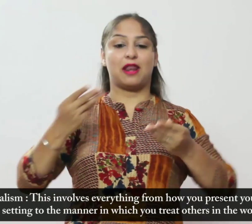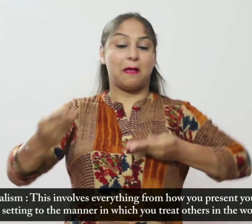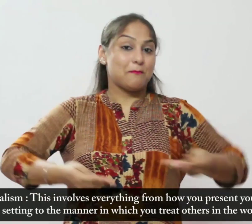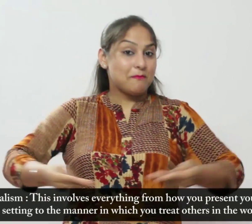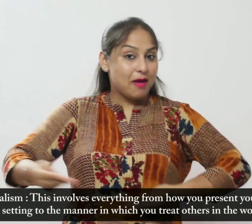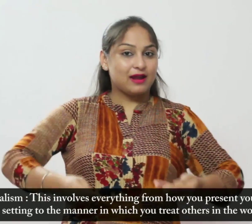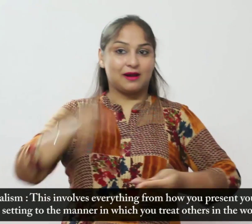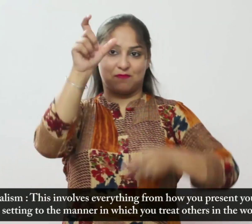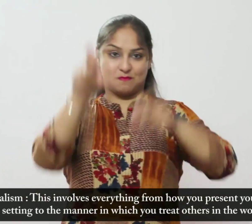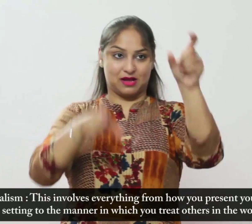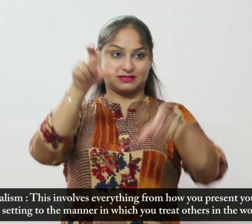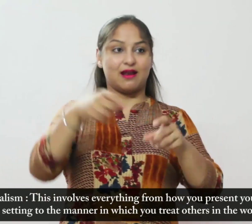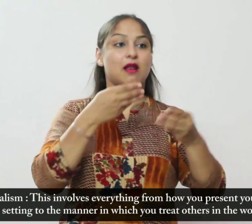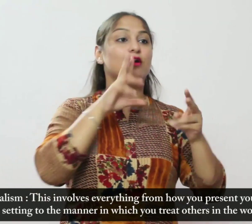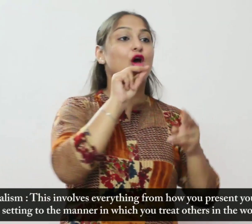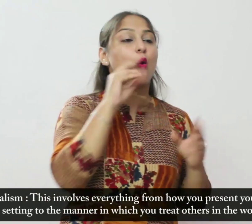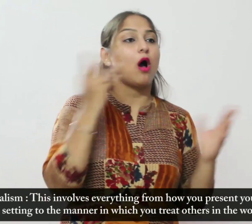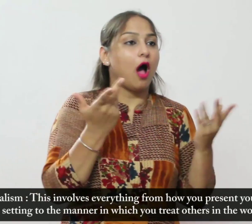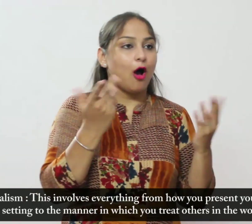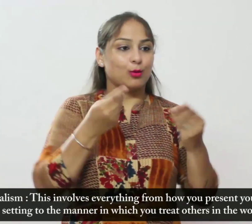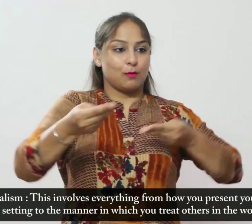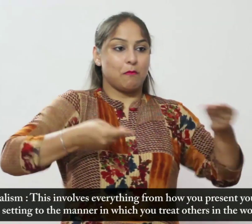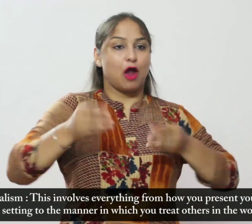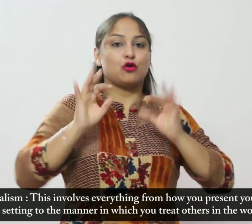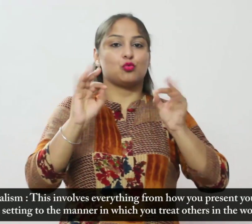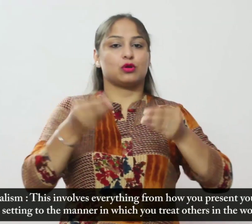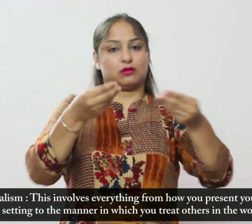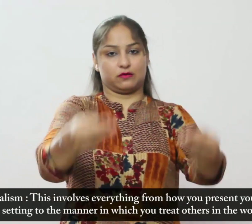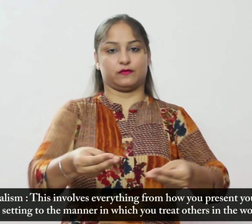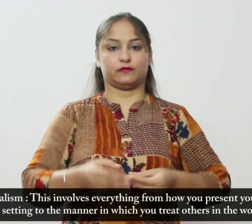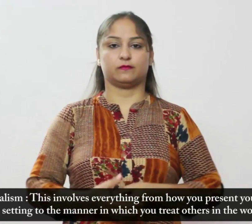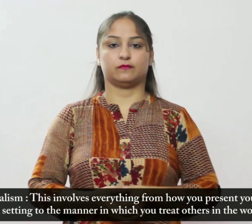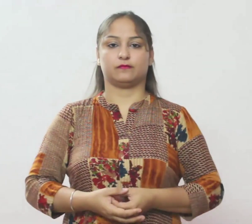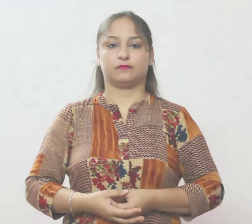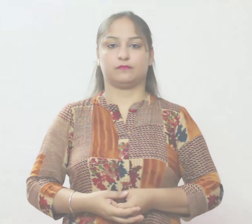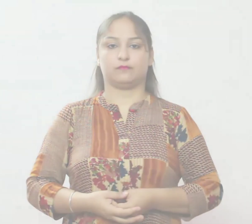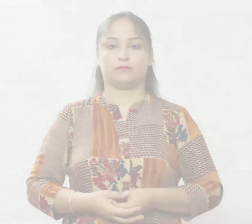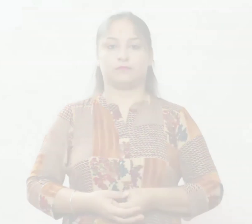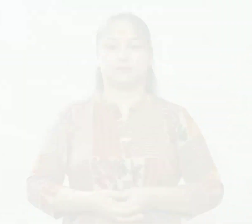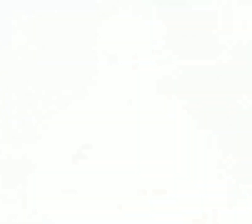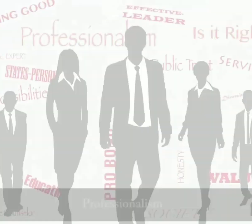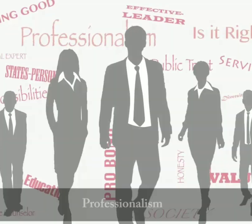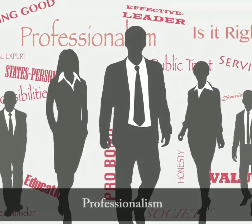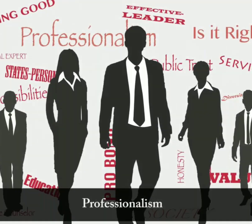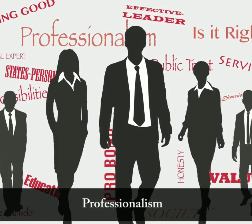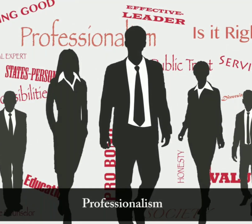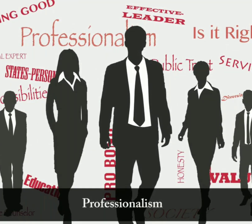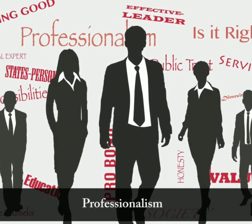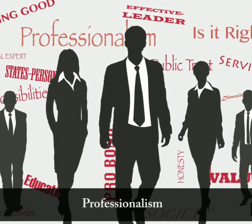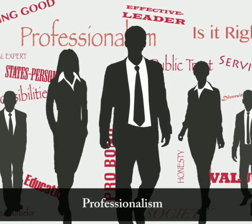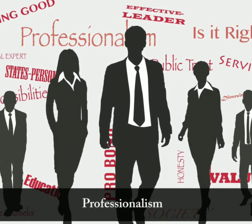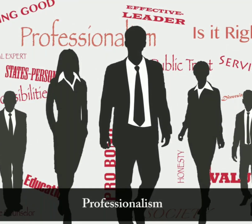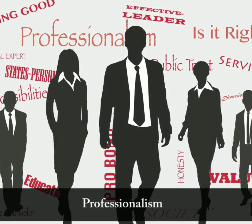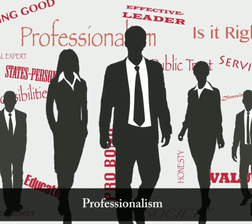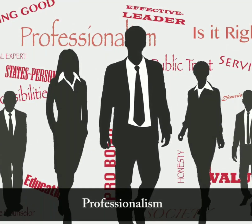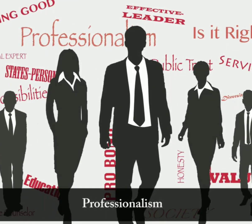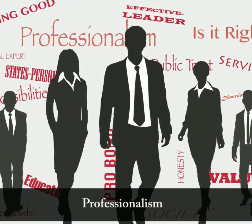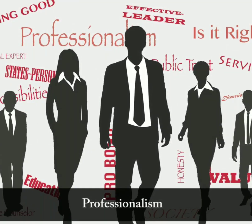सेटिंग में उस तरीके से पेश करते हैं, जिस तरह से आप कारे स्थल में दूसरों के साथ